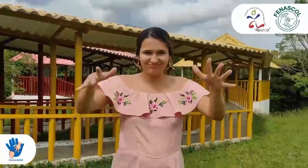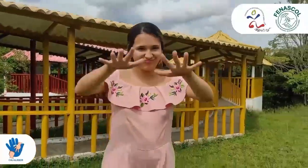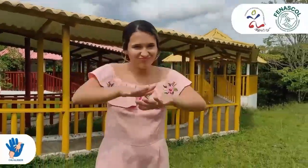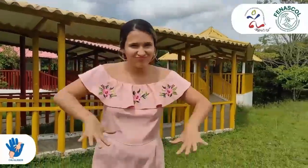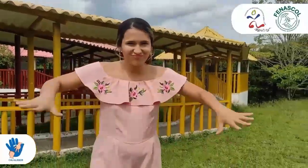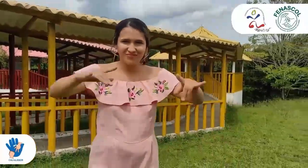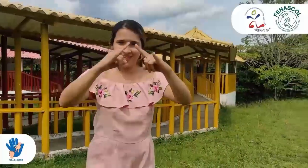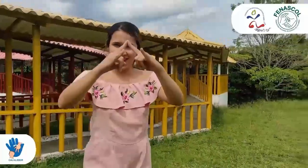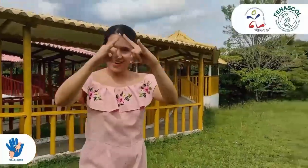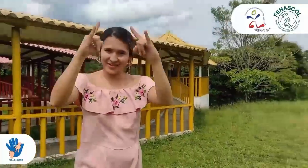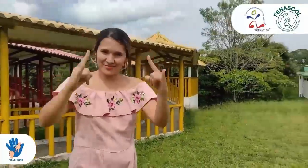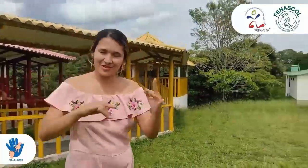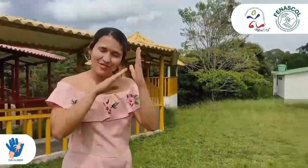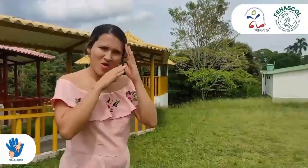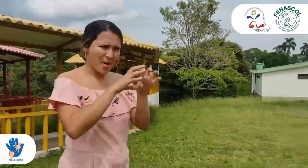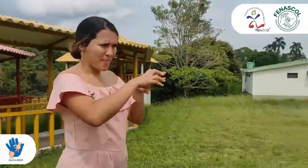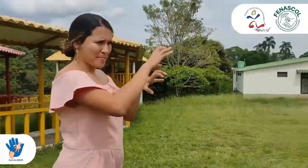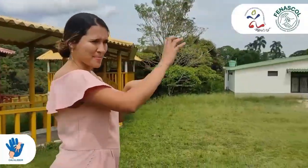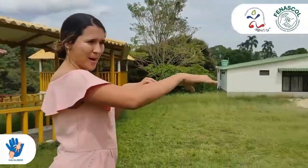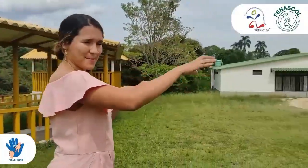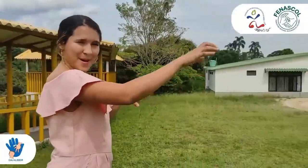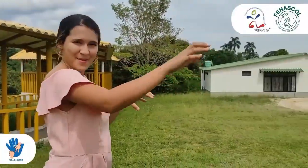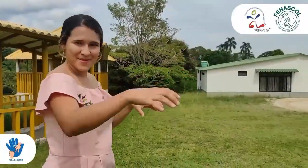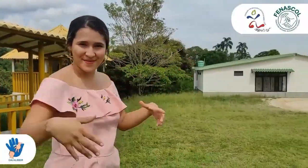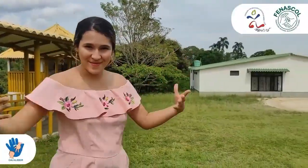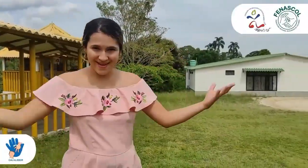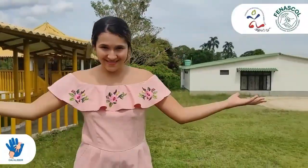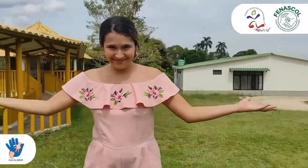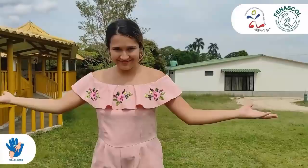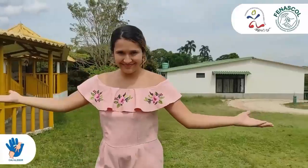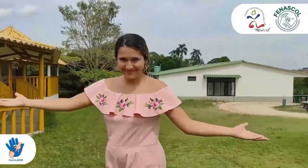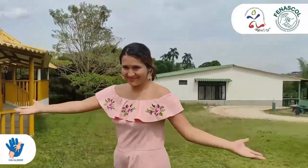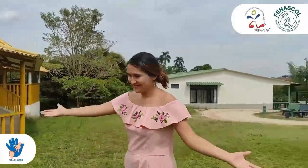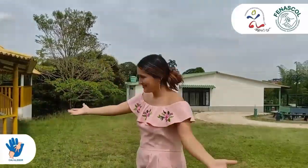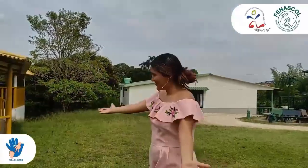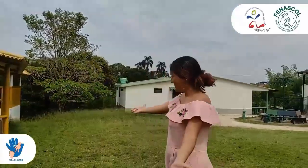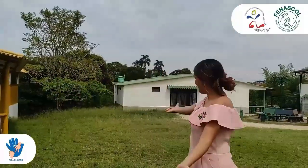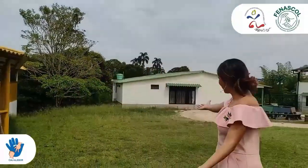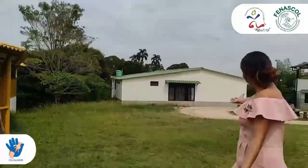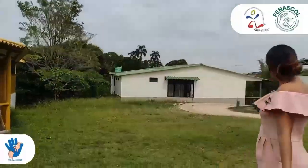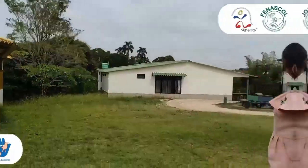Me encuentro en el lugar que será el campamento. Está compuesto de varios espacios. Miren.